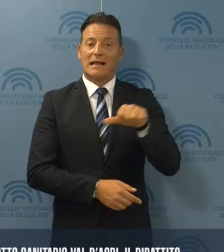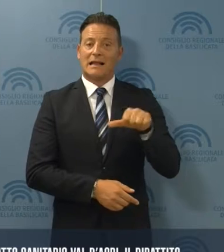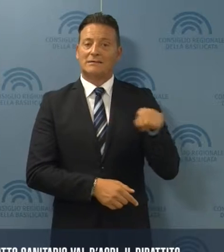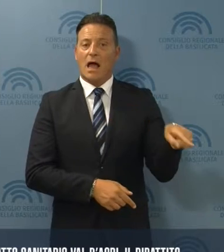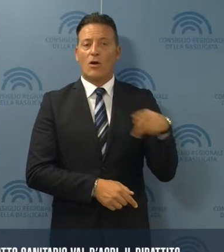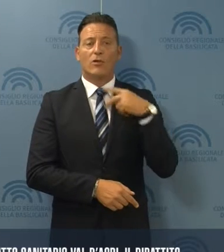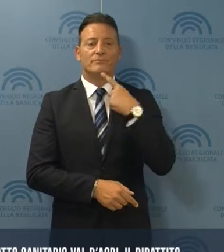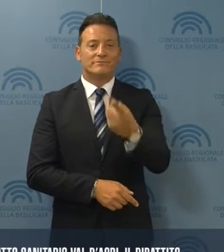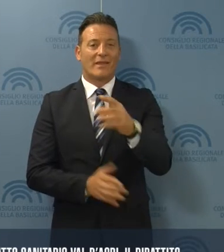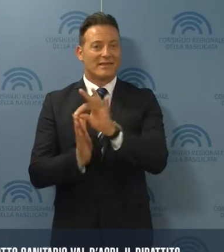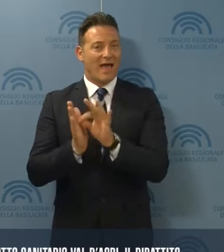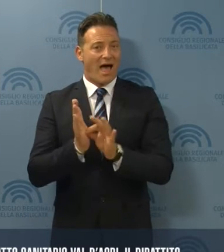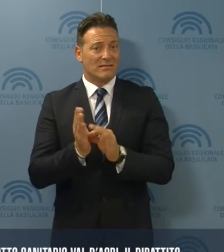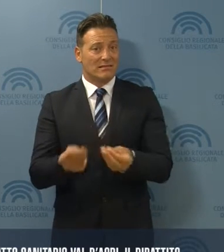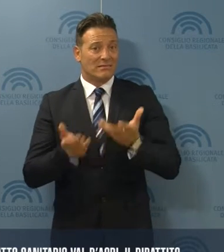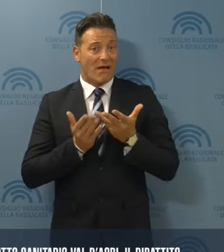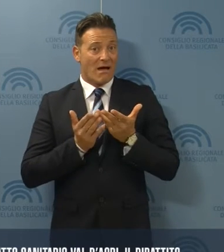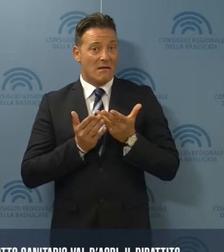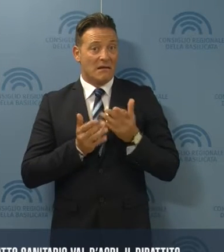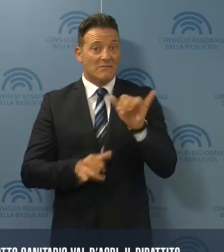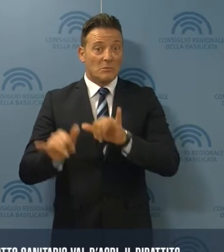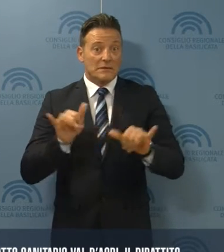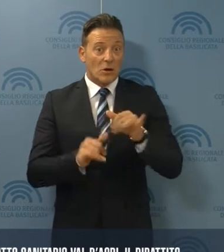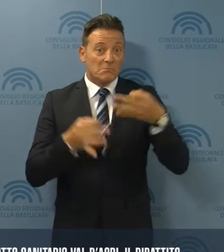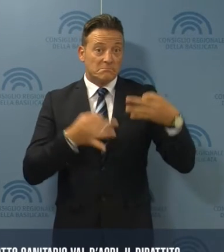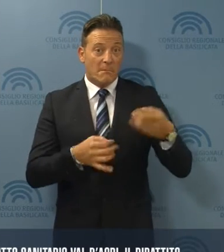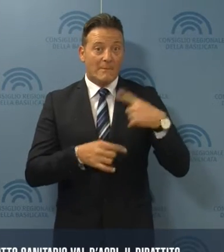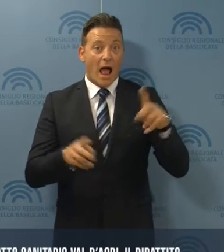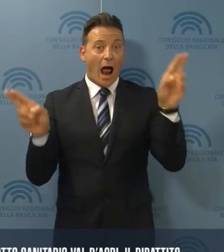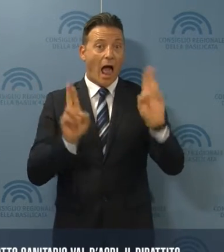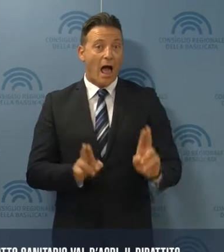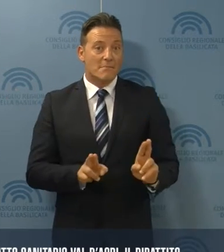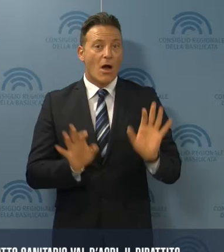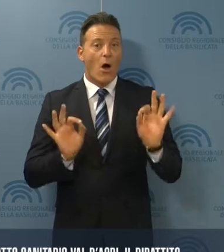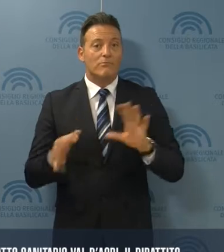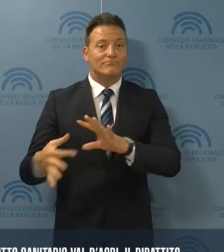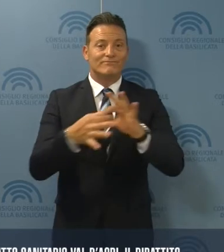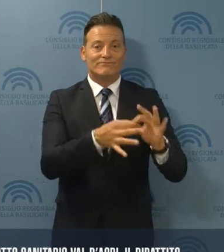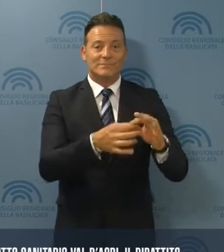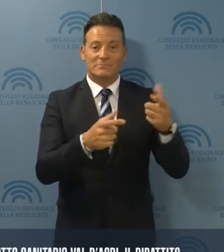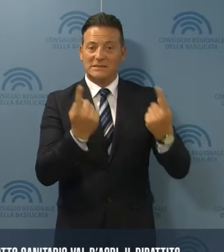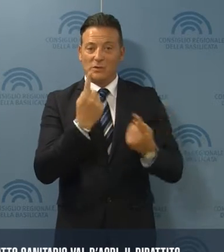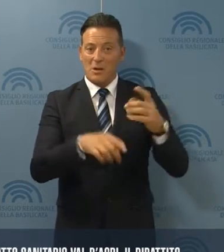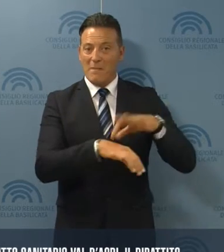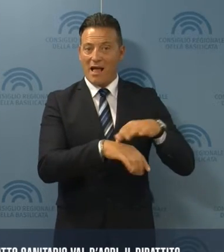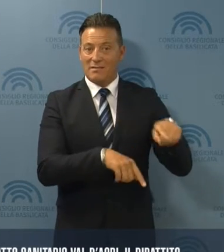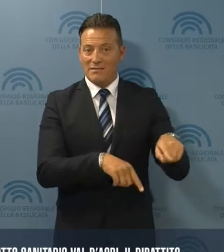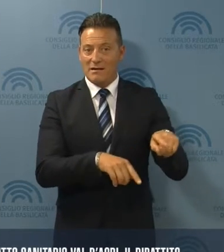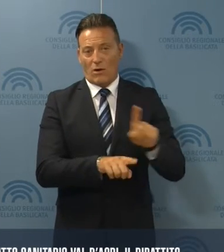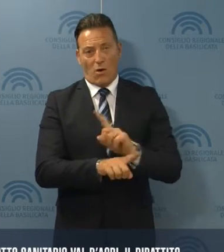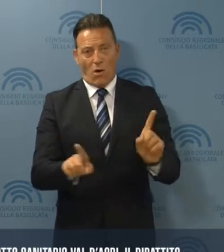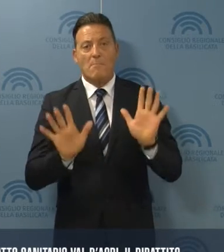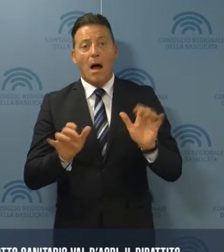i dati non consentono di parlare di allarme né del nesso causa-effetto, ma di una